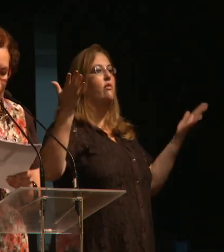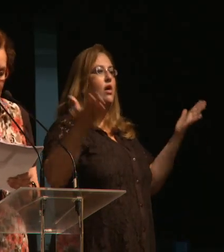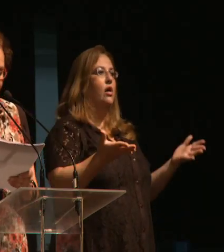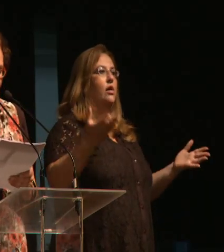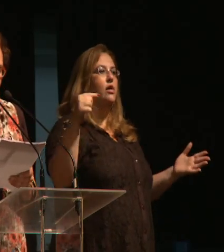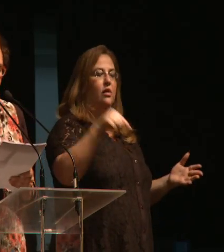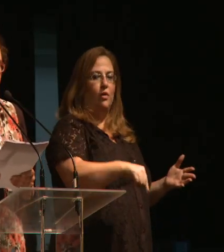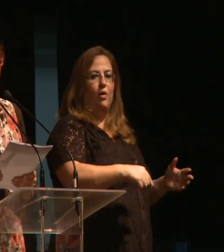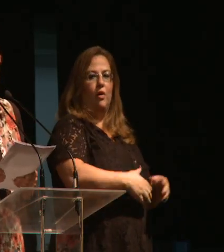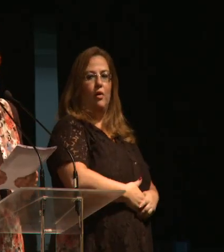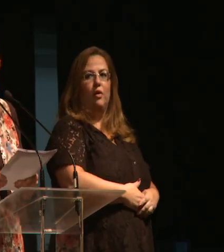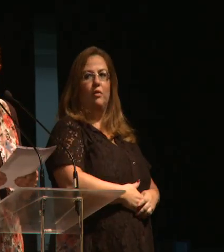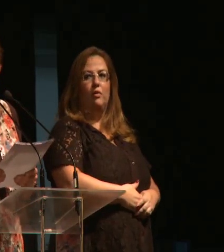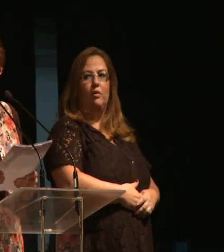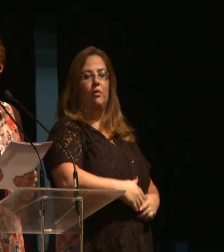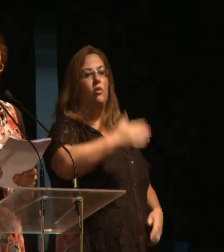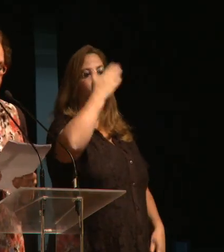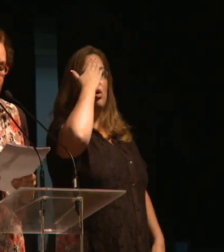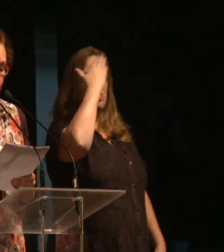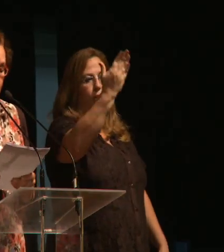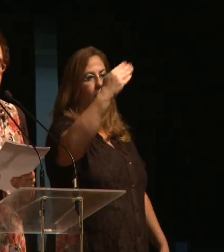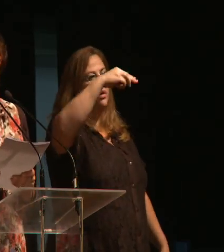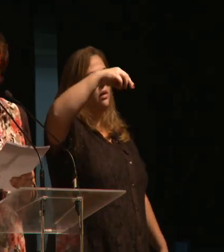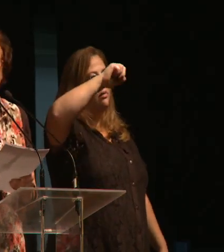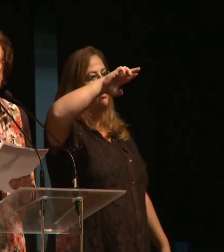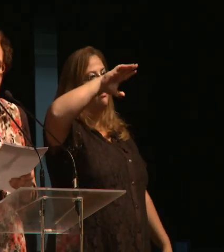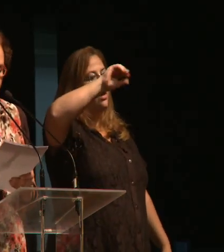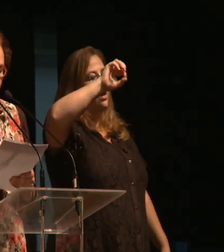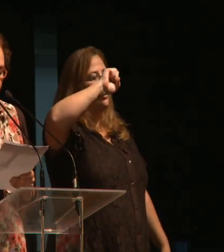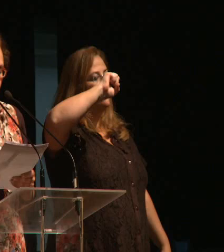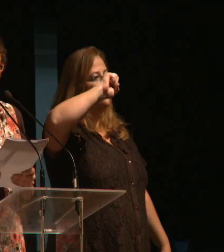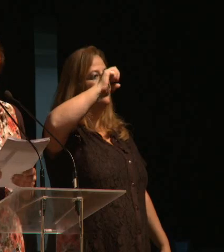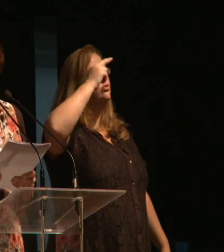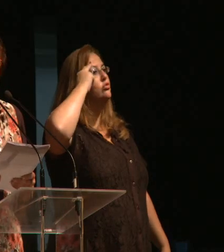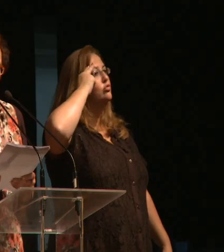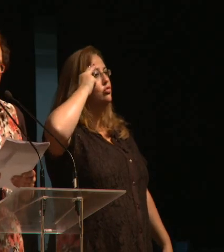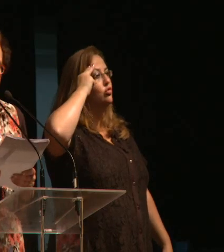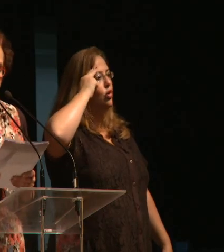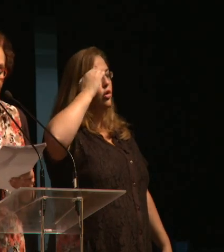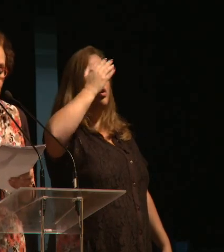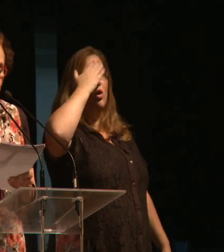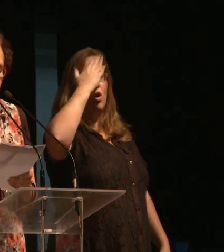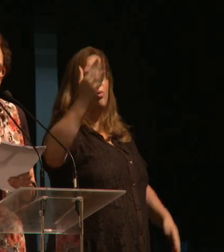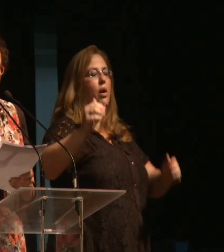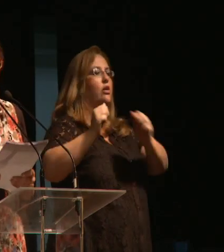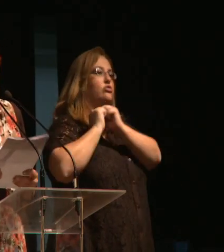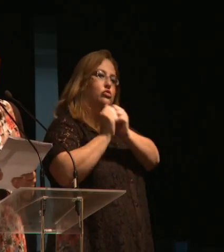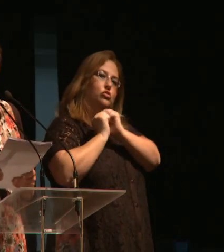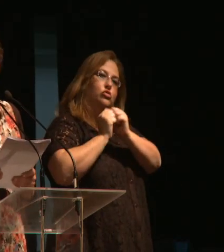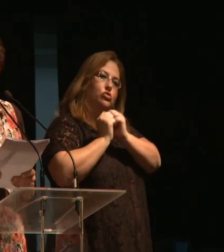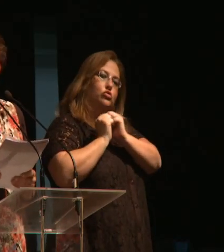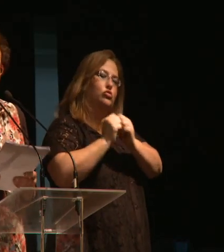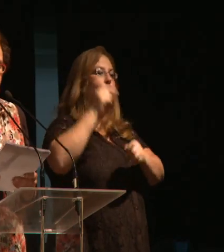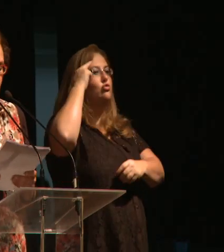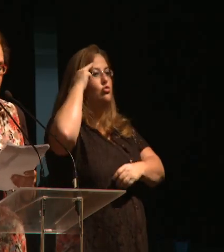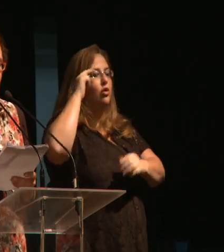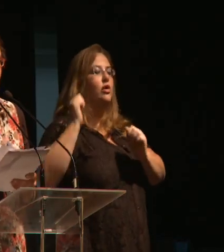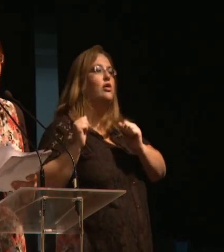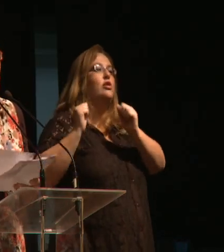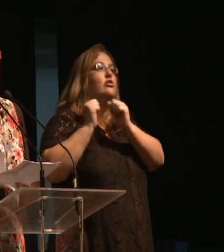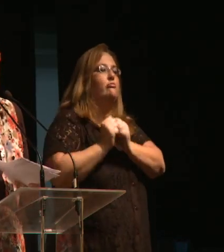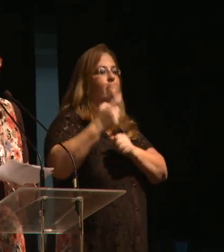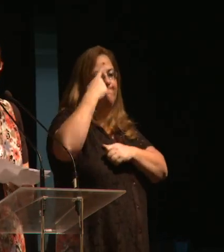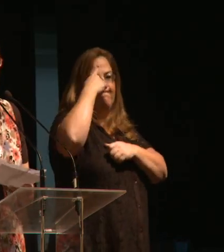estarão aqui. Obrigada, Marcos Ferreira, por sonhar. Obrigada, parceiros, por sonharem junto,